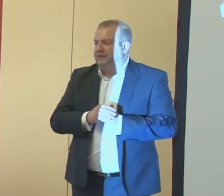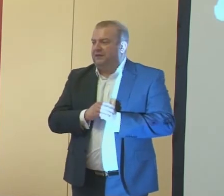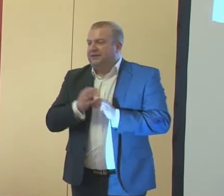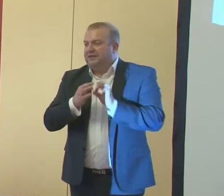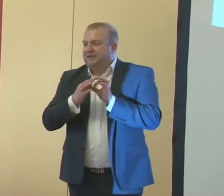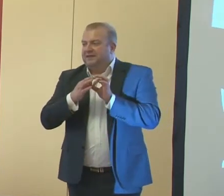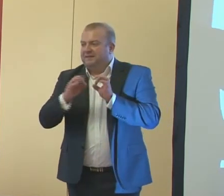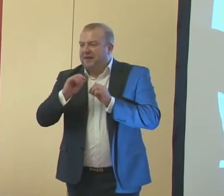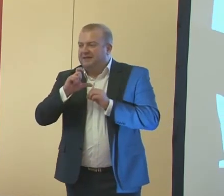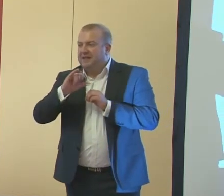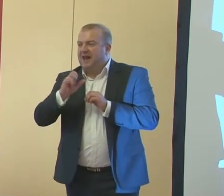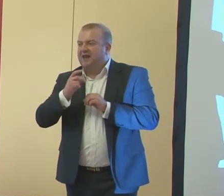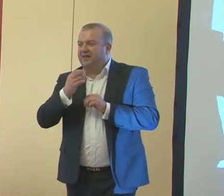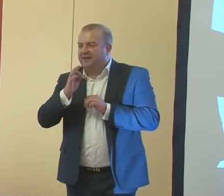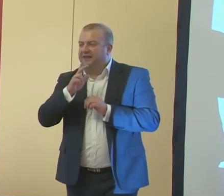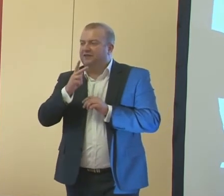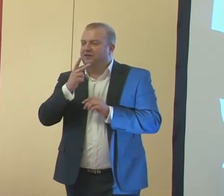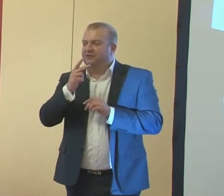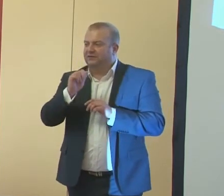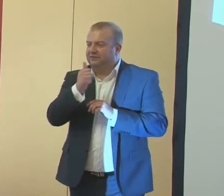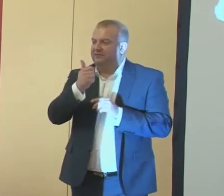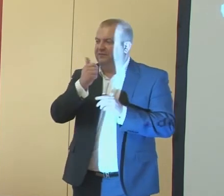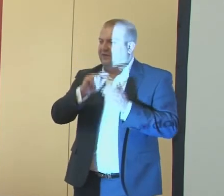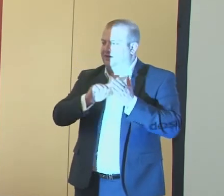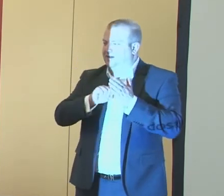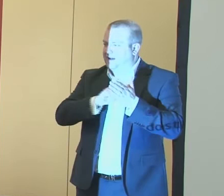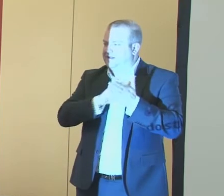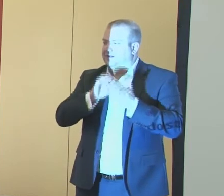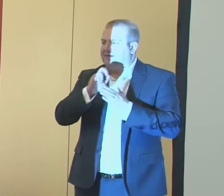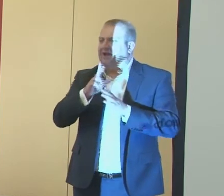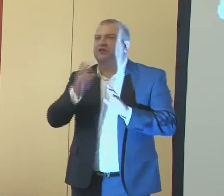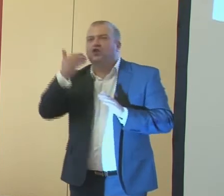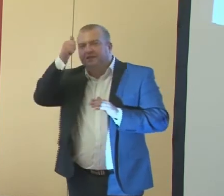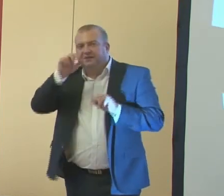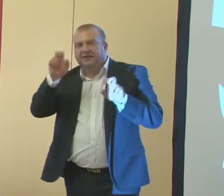specjalny tik trzy razy tak? Otóż wykonując pewnego rodzaju